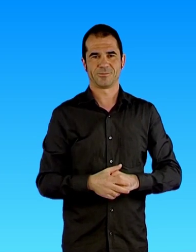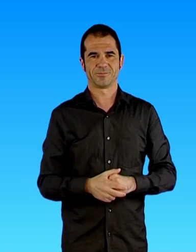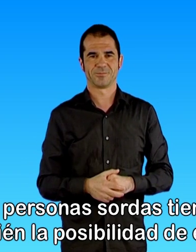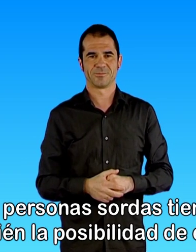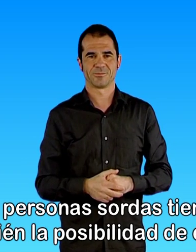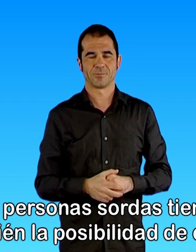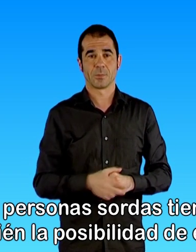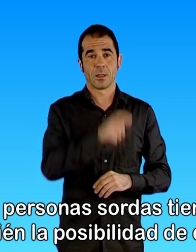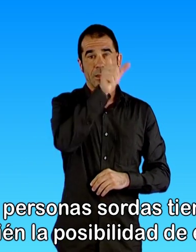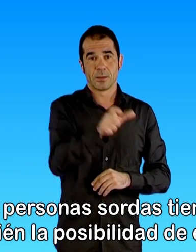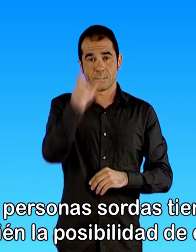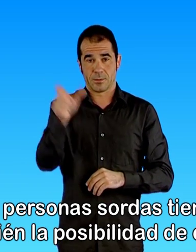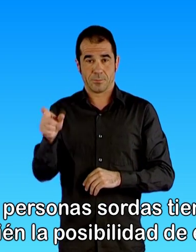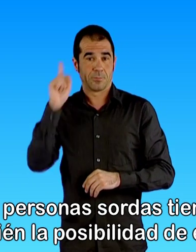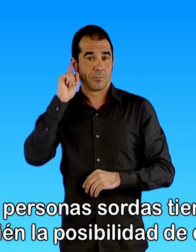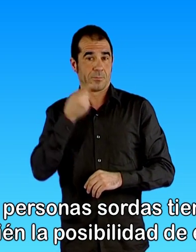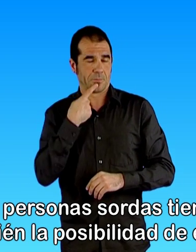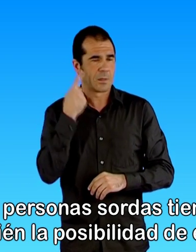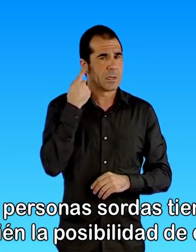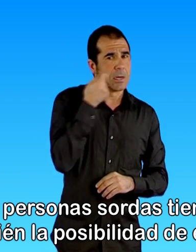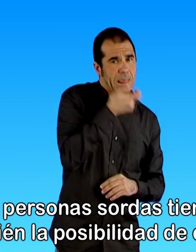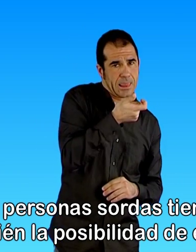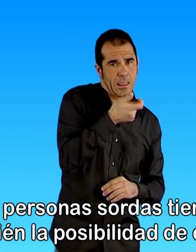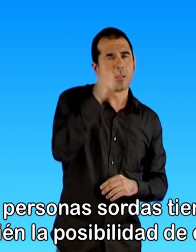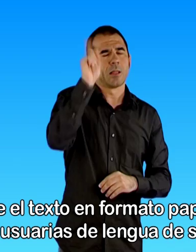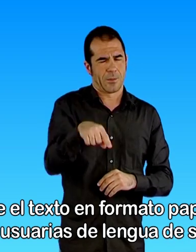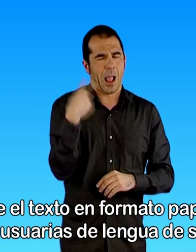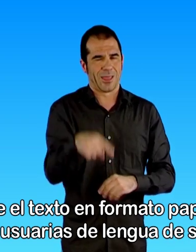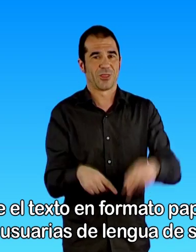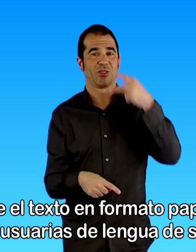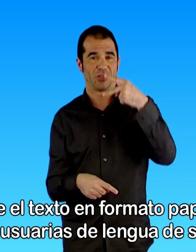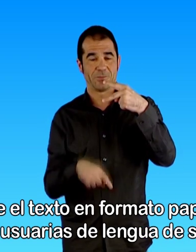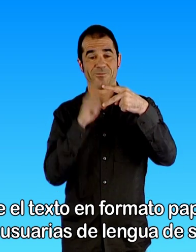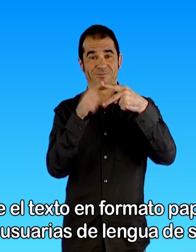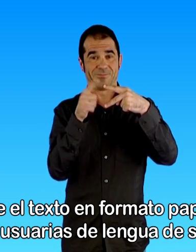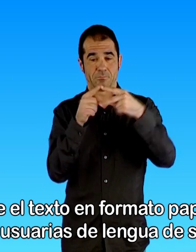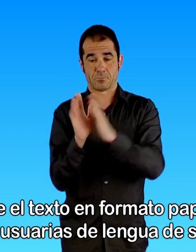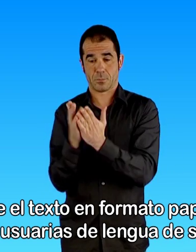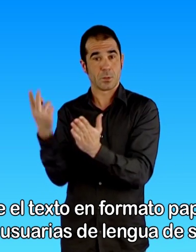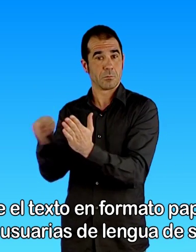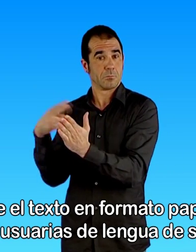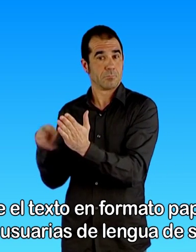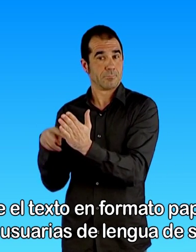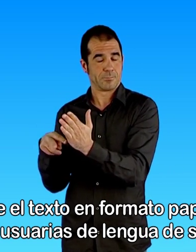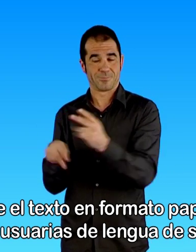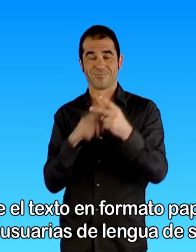Las personas sordas tienen también la posibilidad de elegir entre el texto en formato papel o si son usuarias de la lengua de signos,